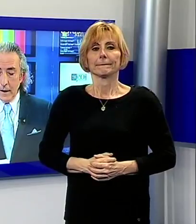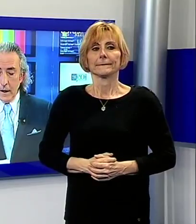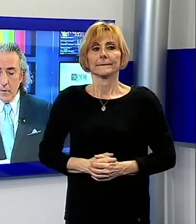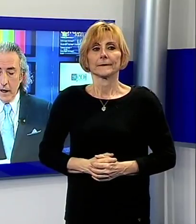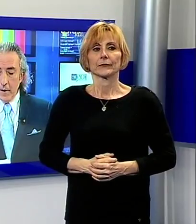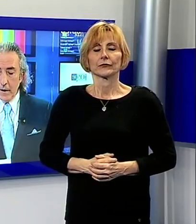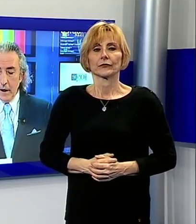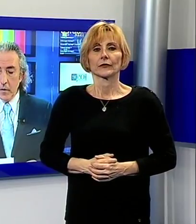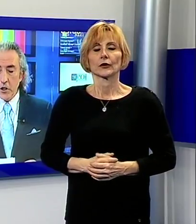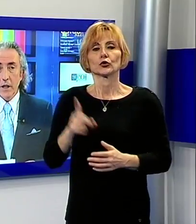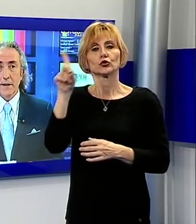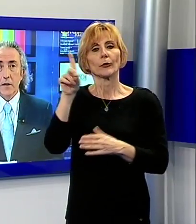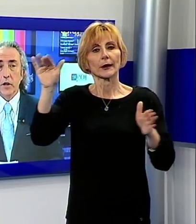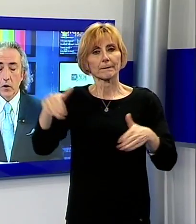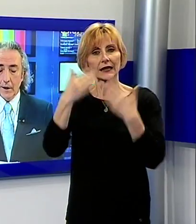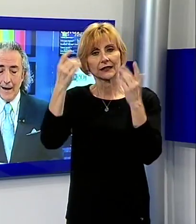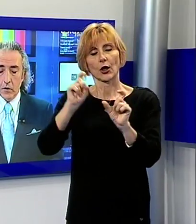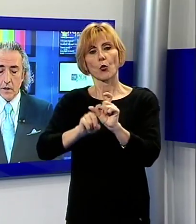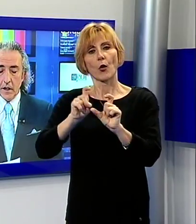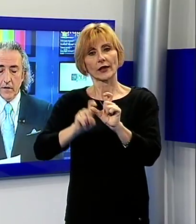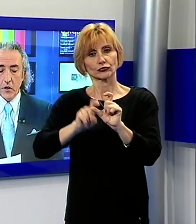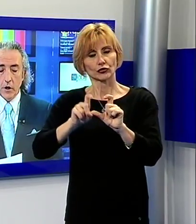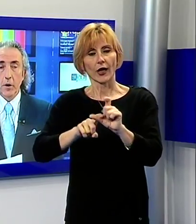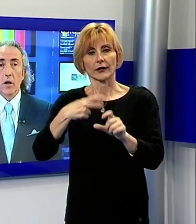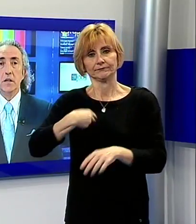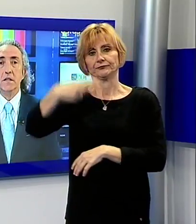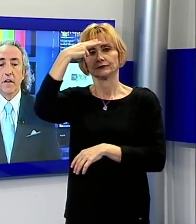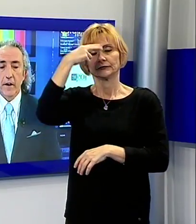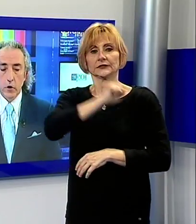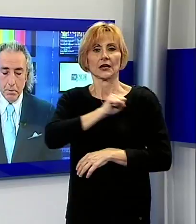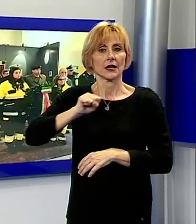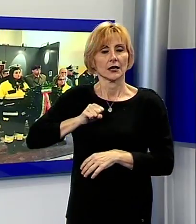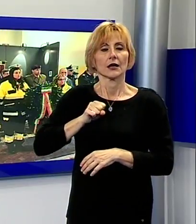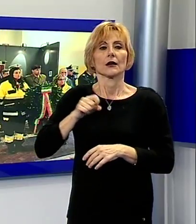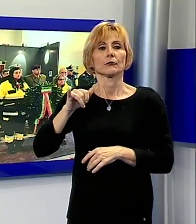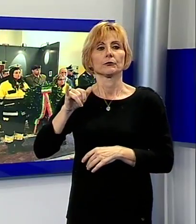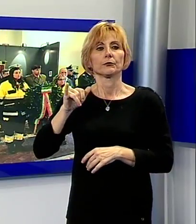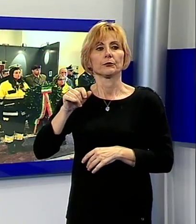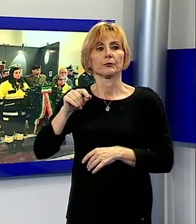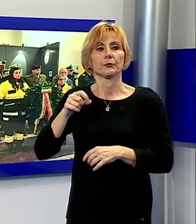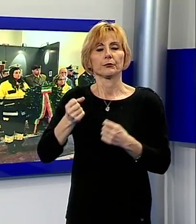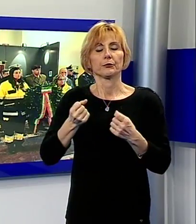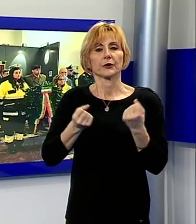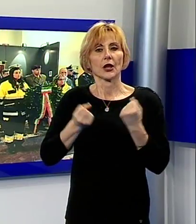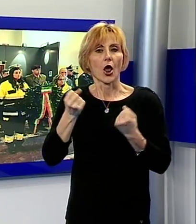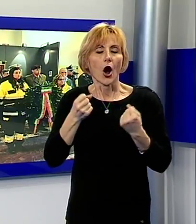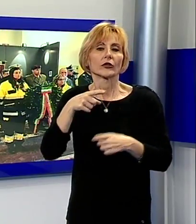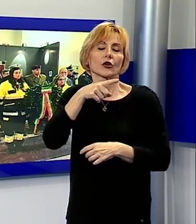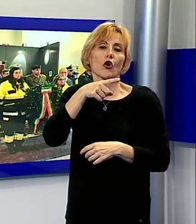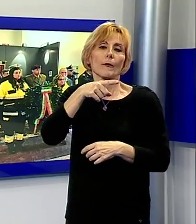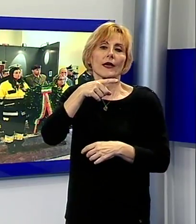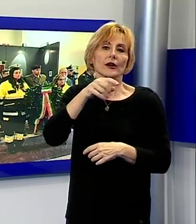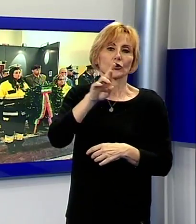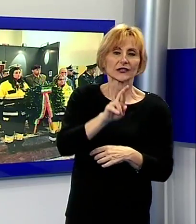Ricordati domenica mattina a Querceta è stato ricordato il sacrificio dei piloti Stefano Bandini e Claudio Rossetti, deceduti il 18